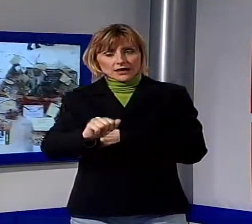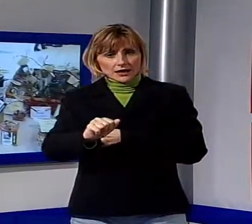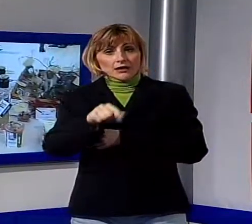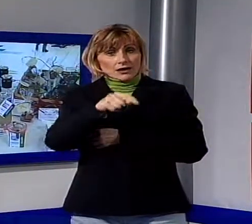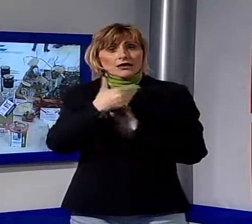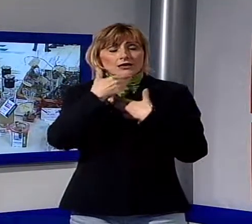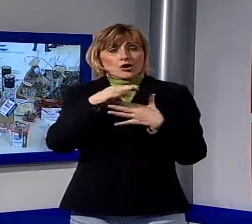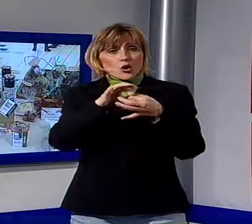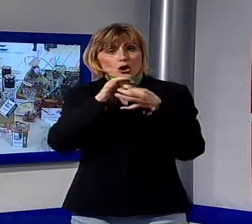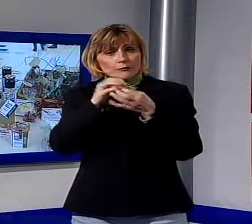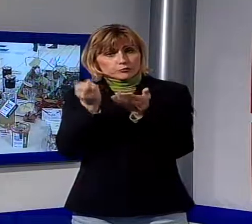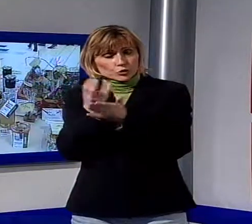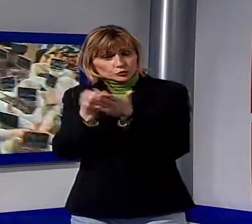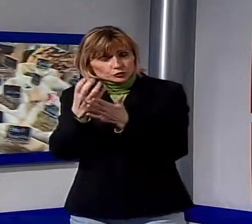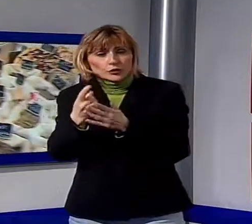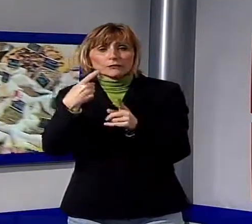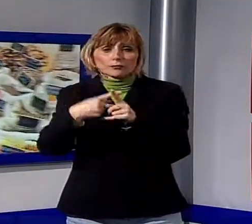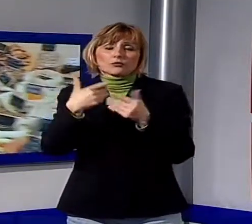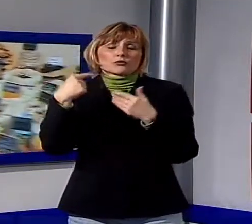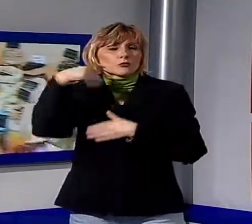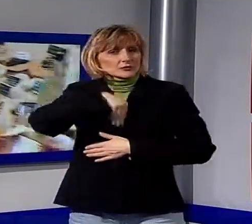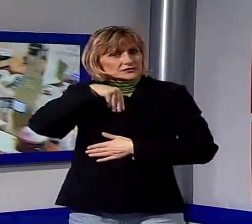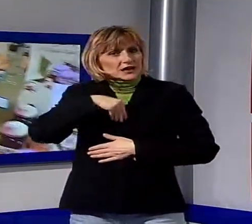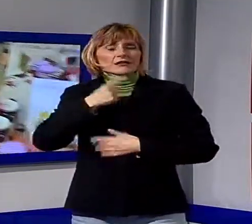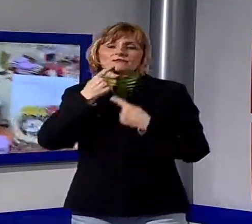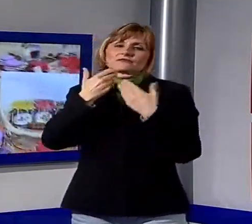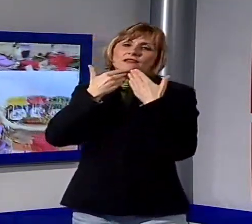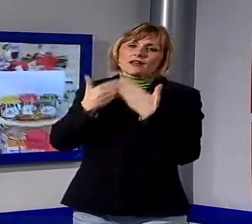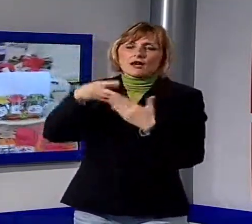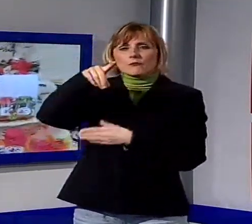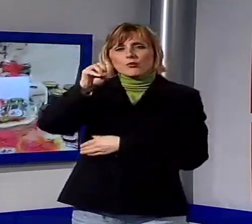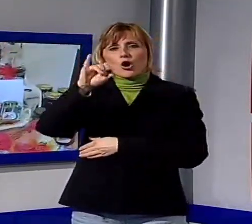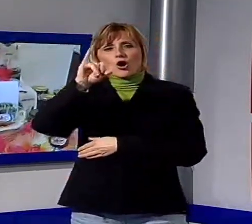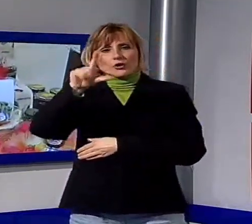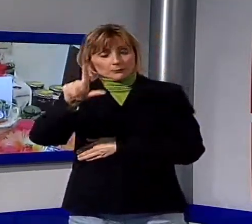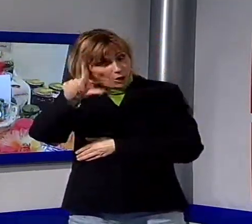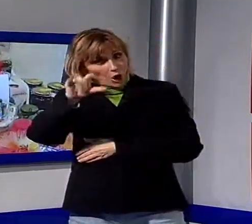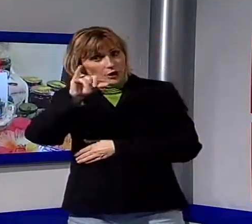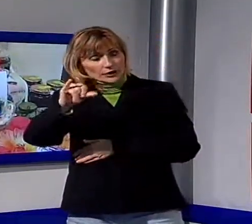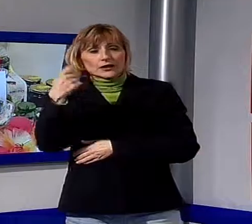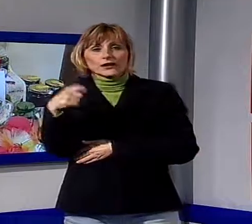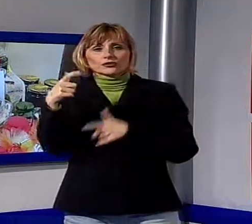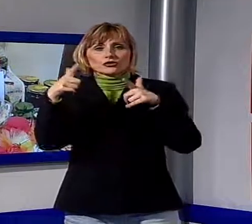ma mi sento di ringraziare vivamente Ivo Poli, è il presidente della città del Castagno, per la collaborazione che ci ha offerto.